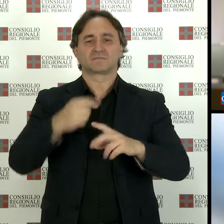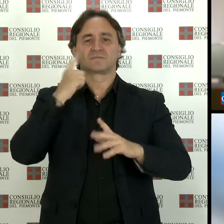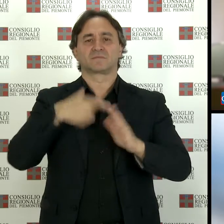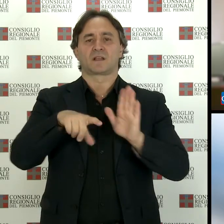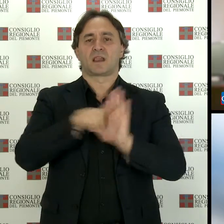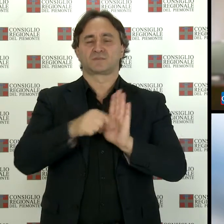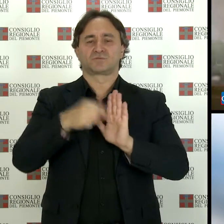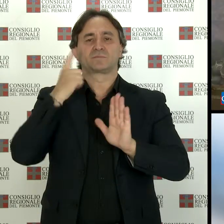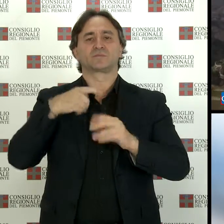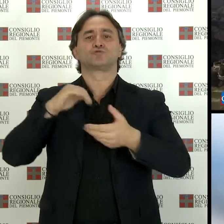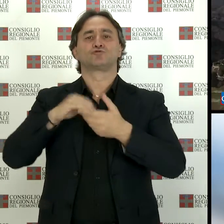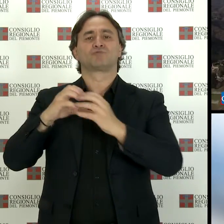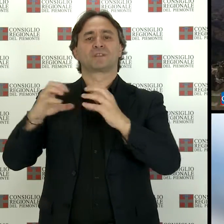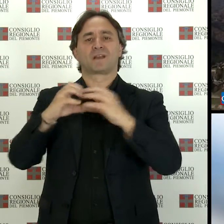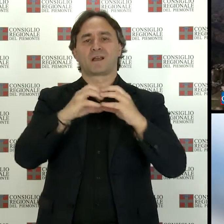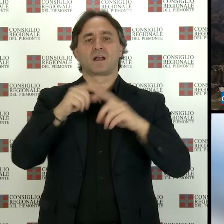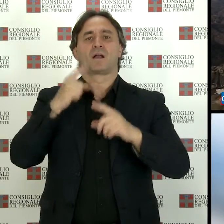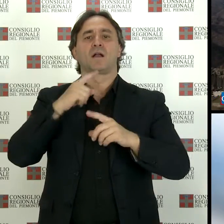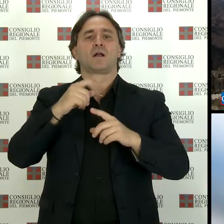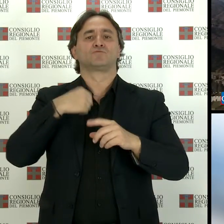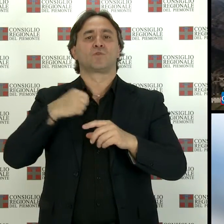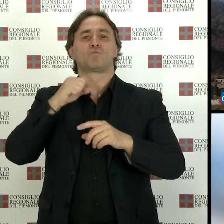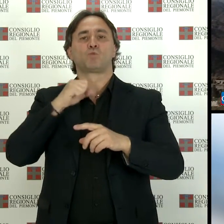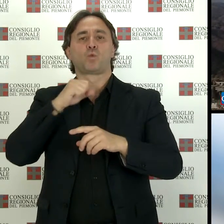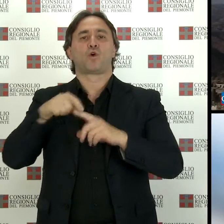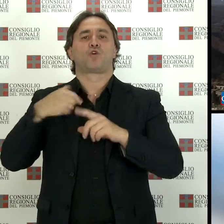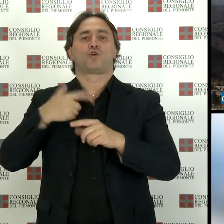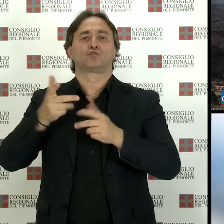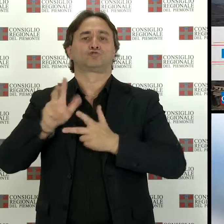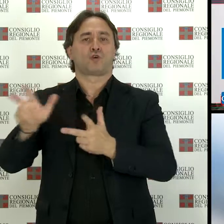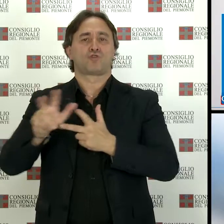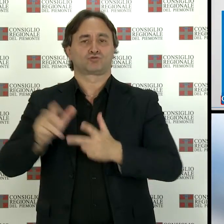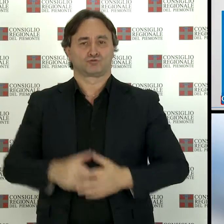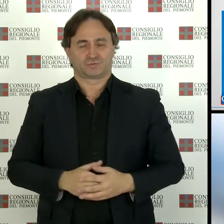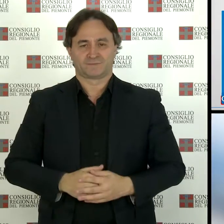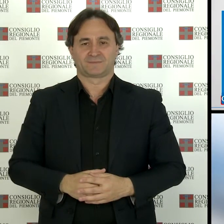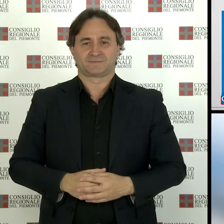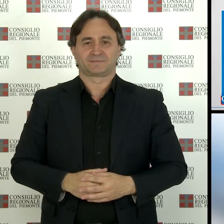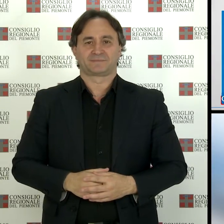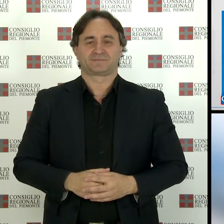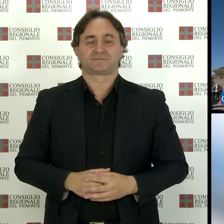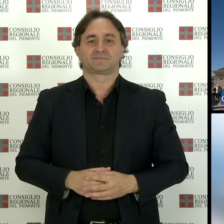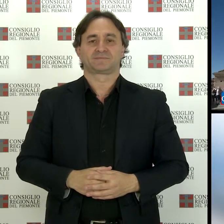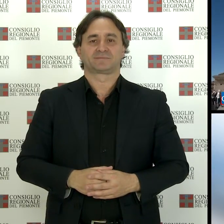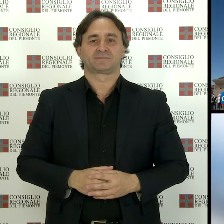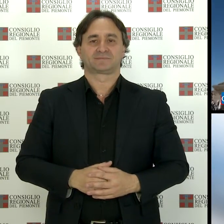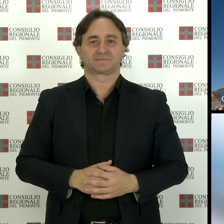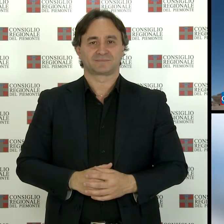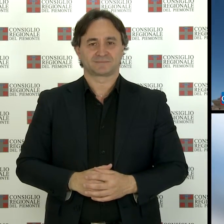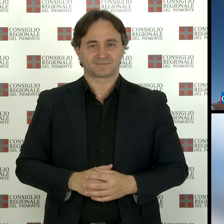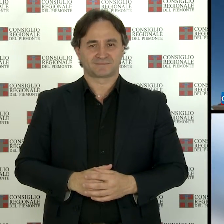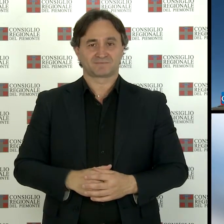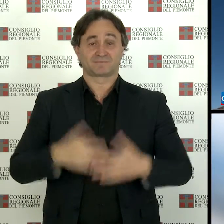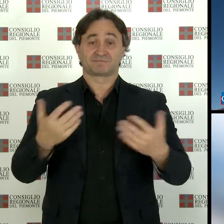società di mutuo soccorso e sul patrimonio linguistico e culturale piemontese In copertina È